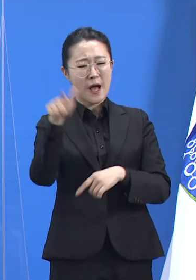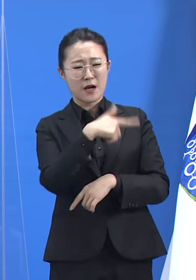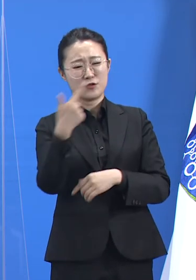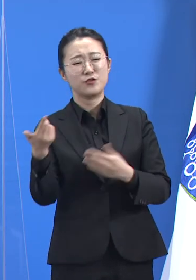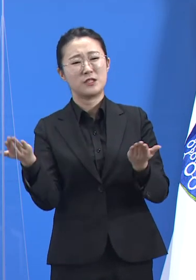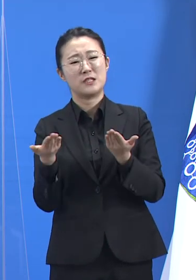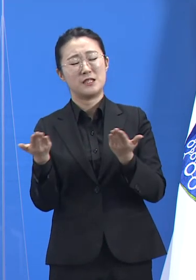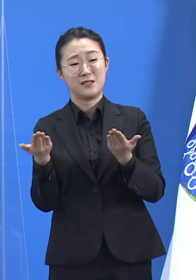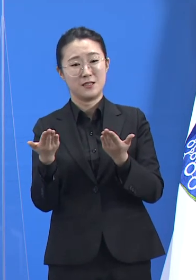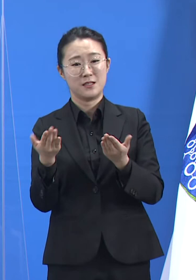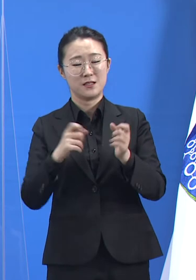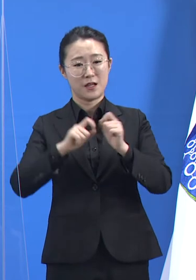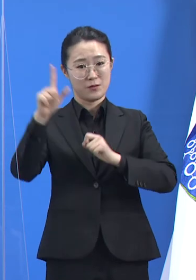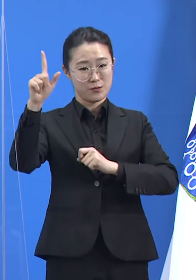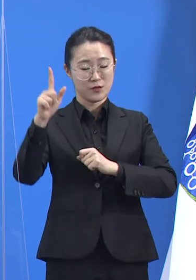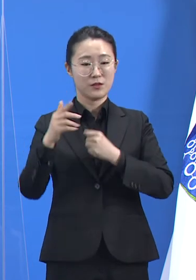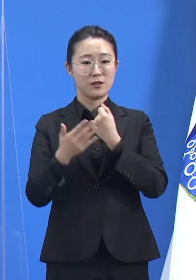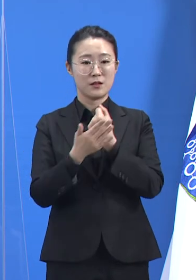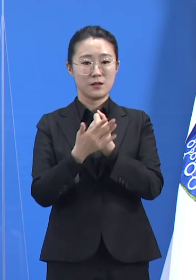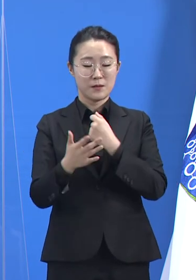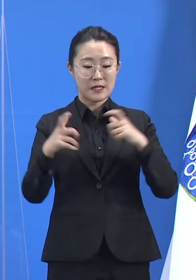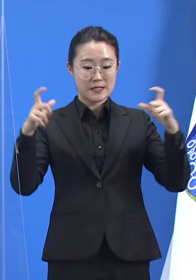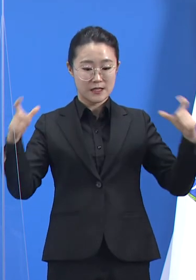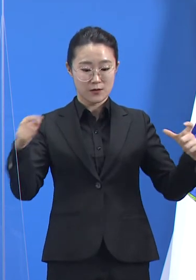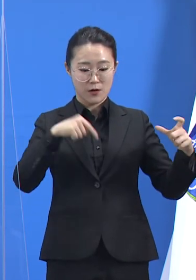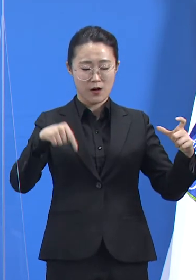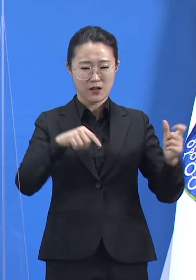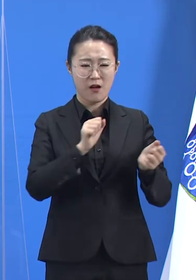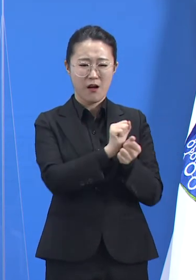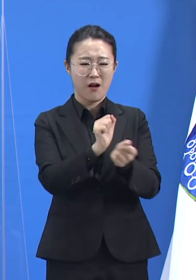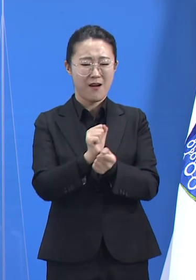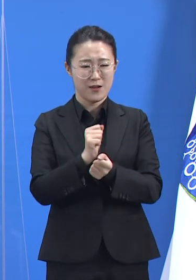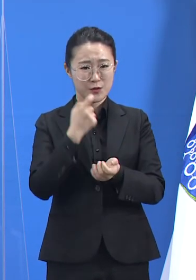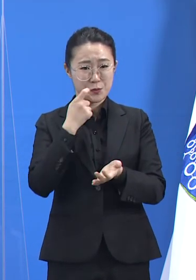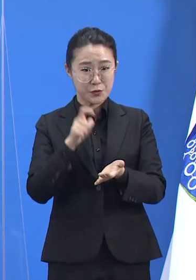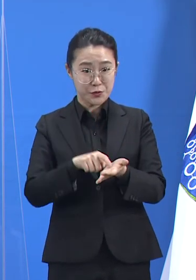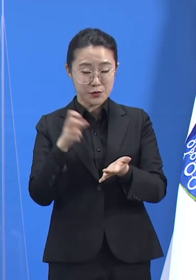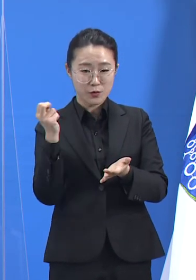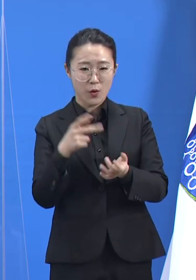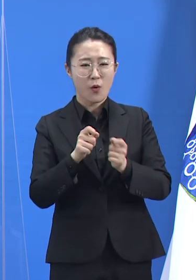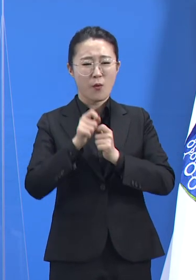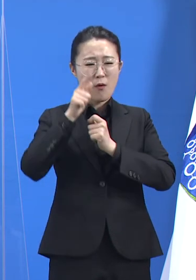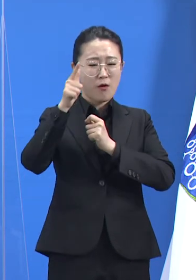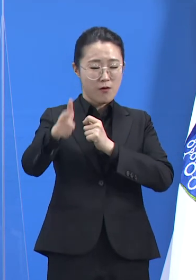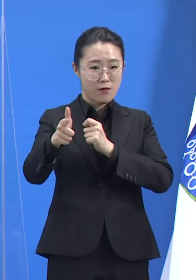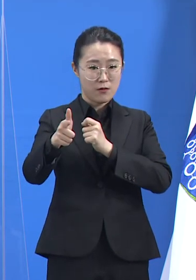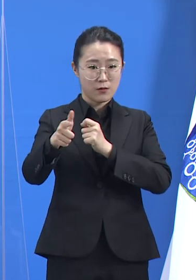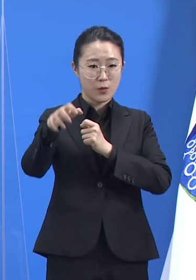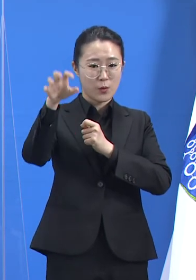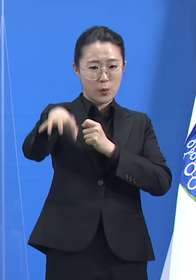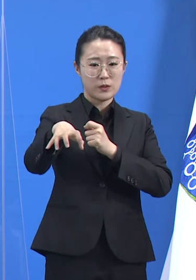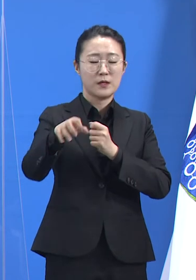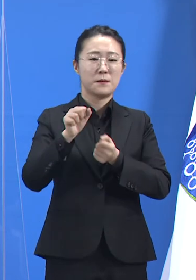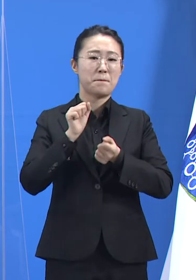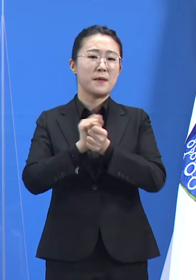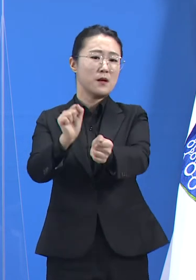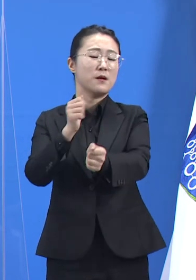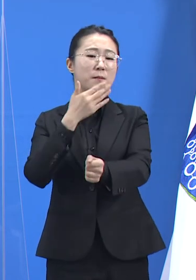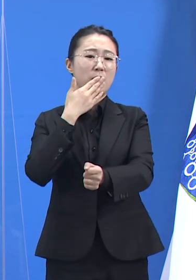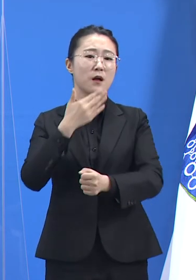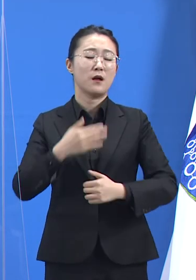안에서의 유행 확산에 취약할 뿐 아니라 원거리 지역에도 감염이 쉽게 파급될 위험이 있습니다.